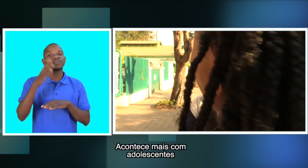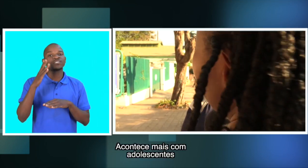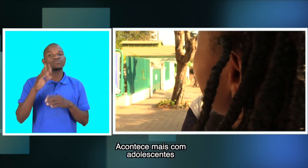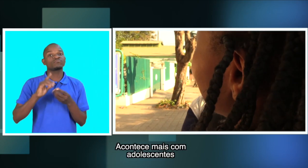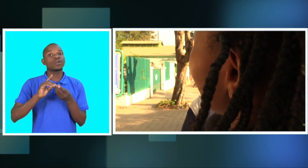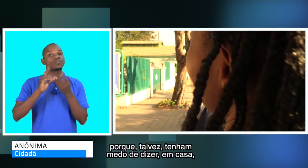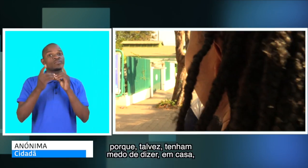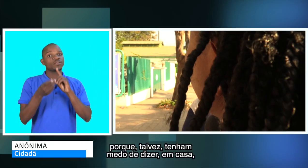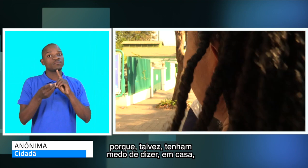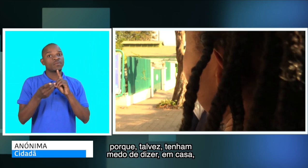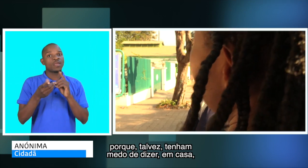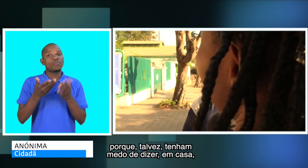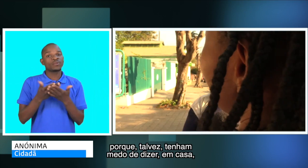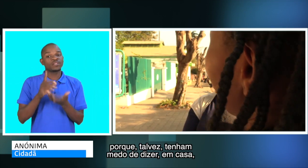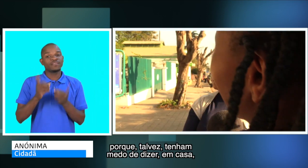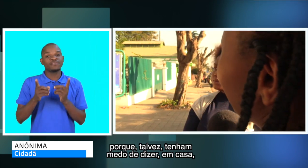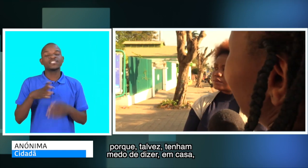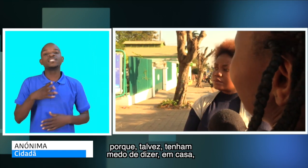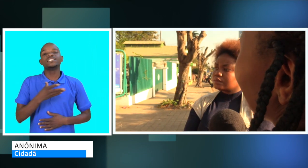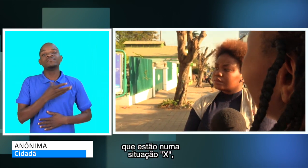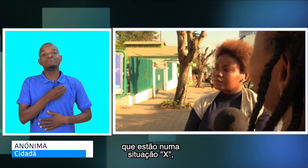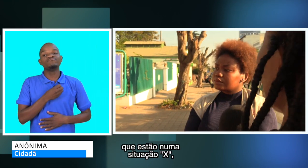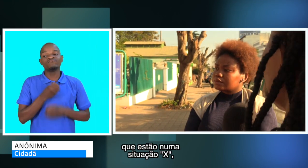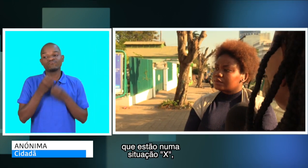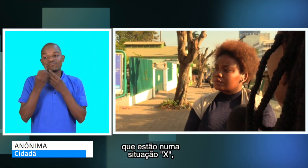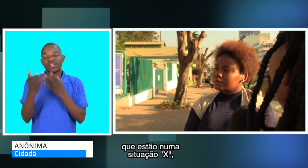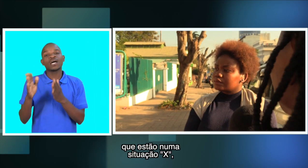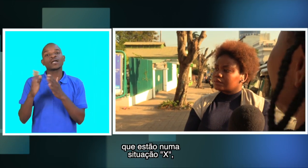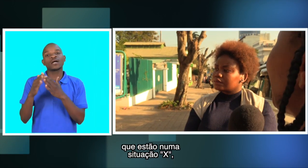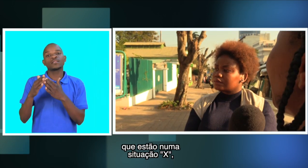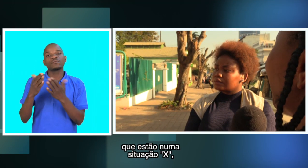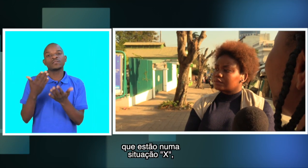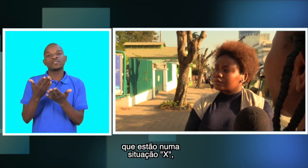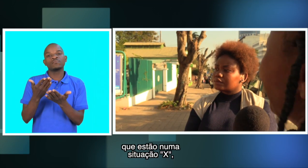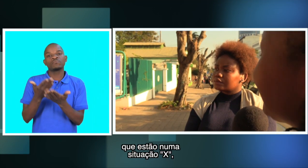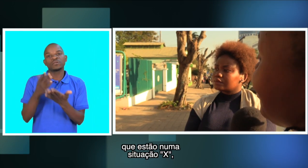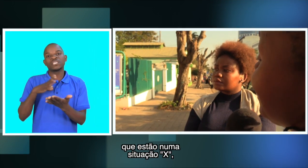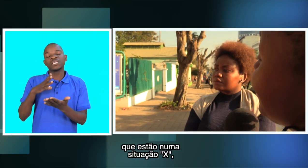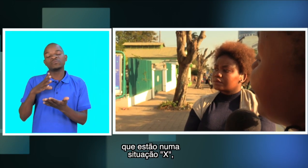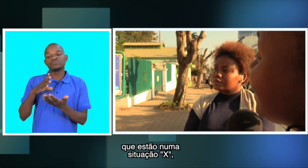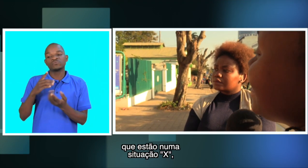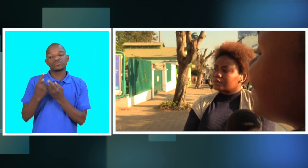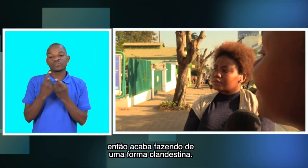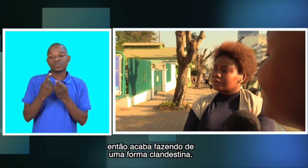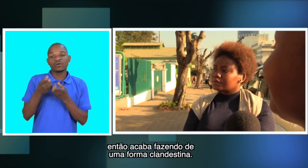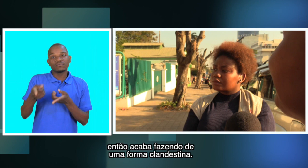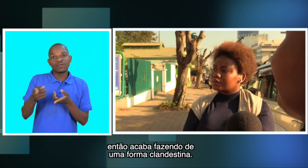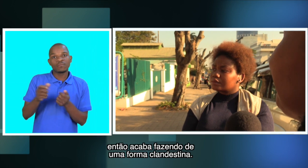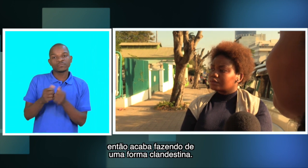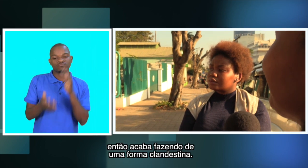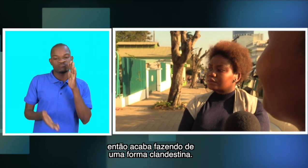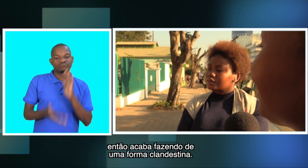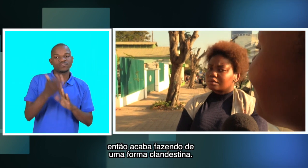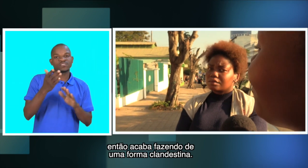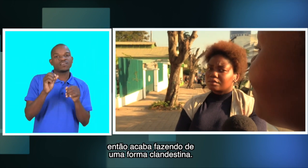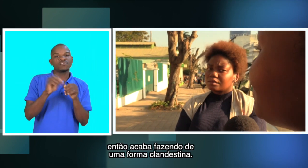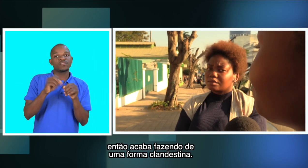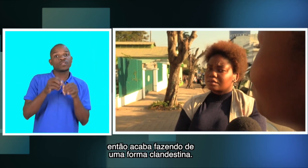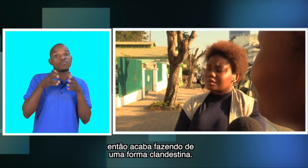adolescentes, porque talvez tem medo de falar em casa que tem uma situação X, então acaba fazendo de uma